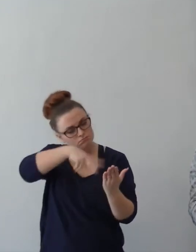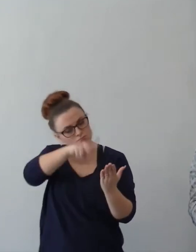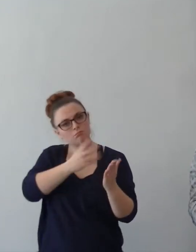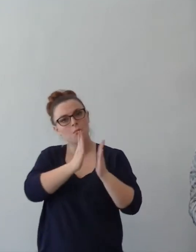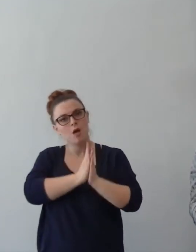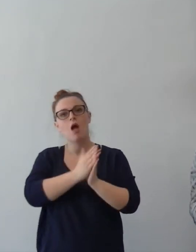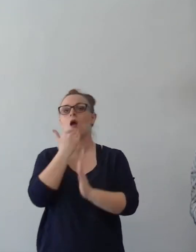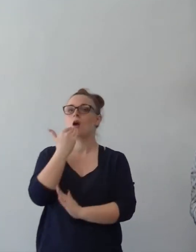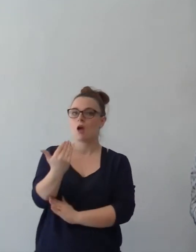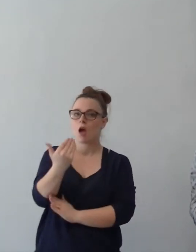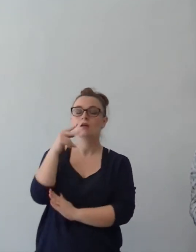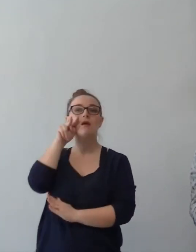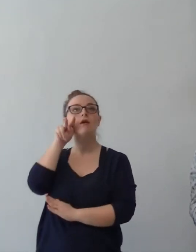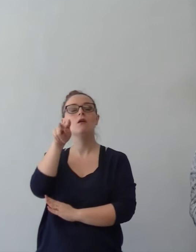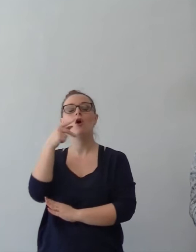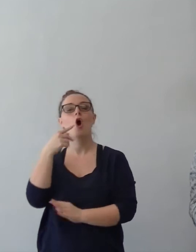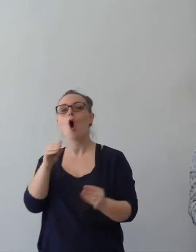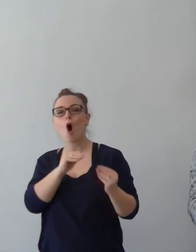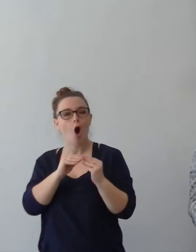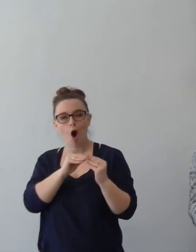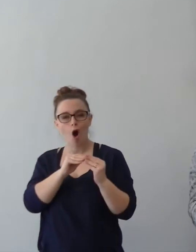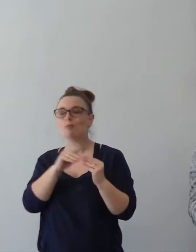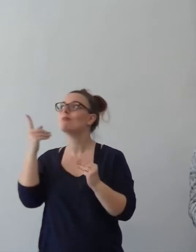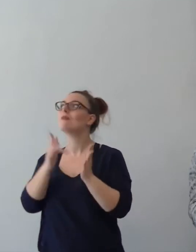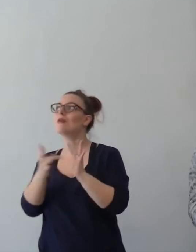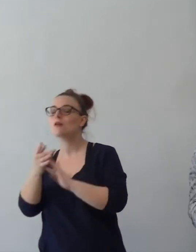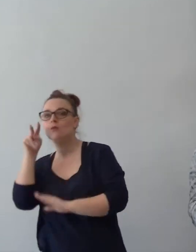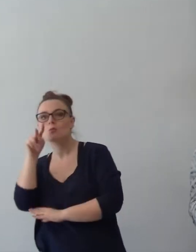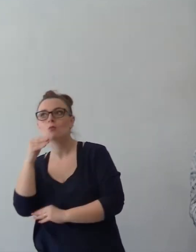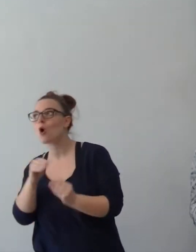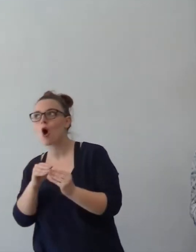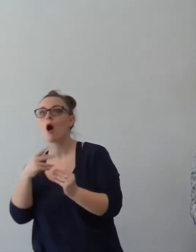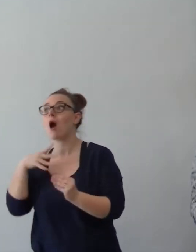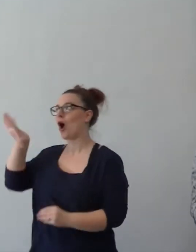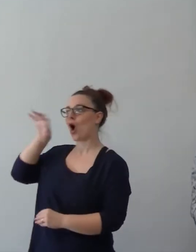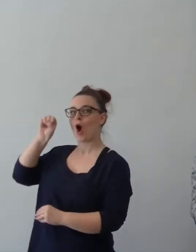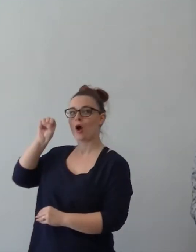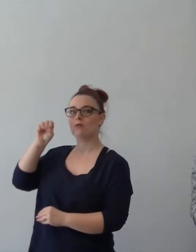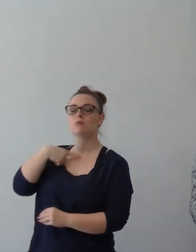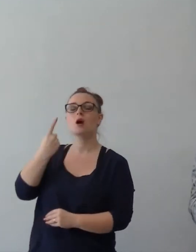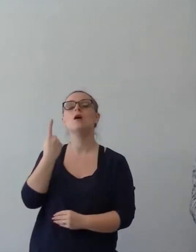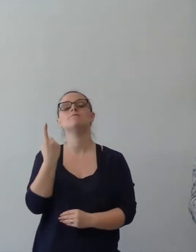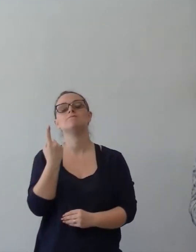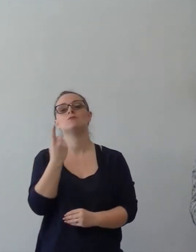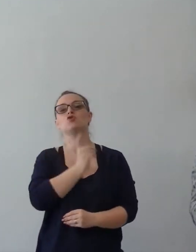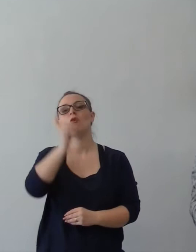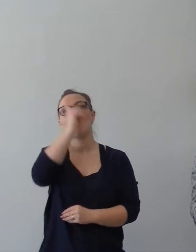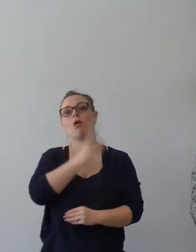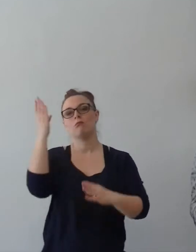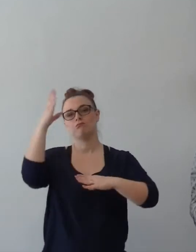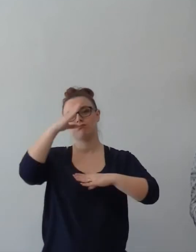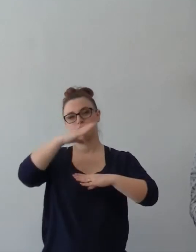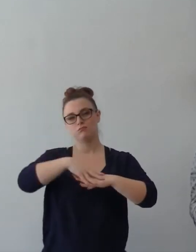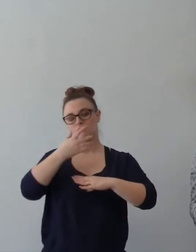e cerco di vedere il mondo con gli occhi di Gesù, ma alla fine della giornata mi sento vuoto e depresso e non c'è gioia.